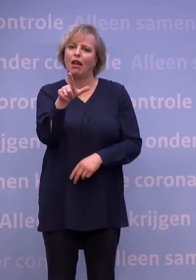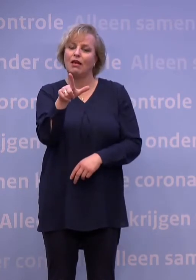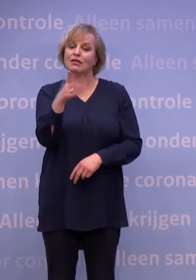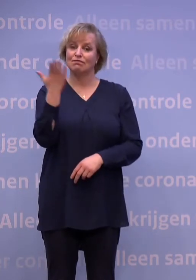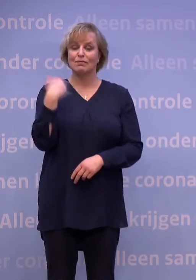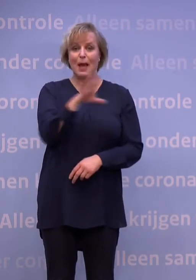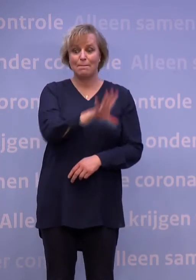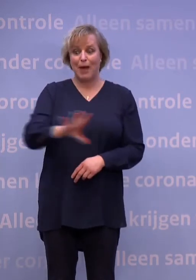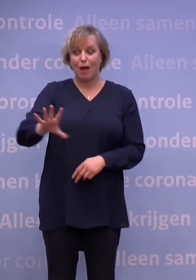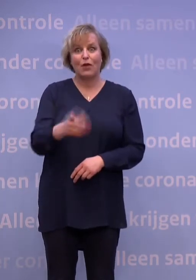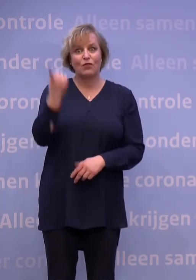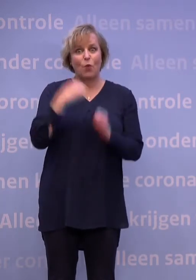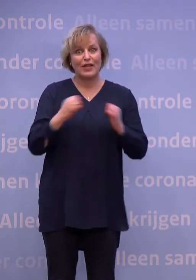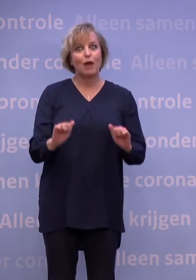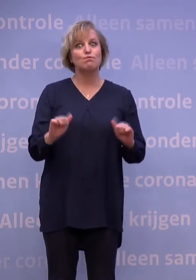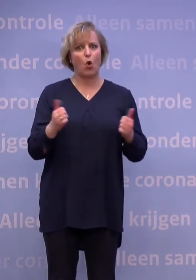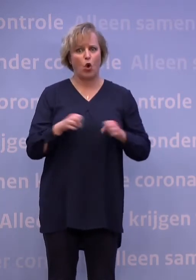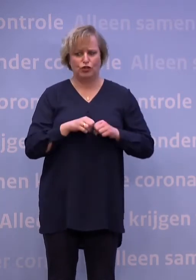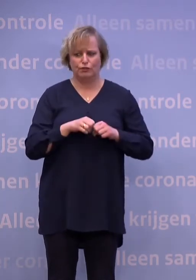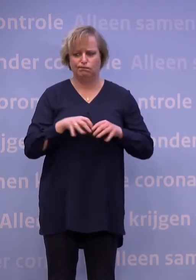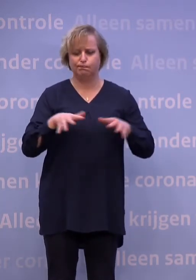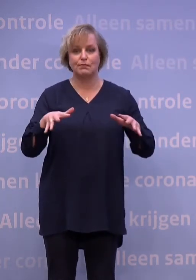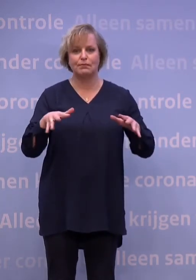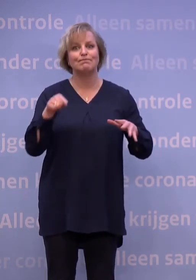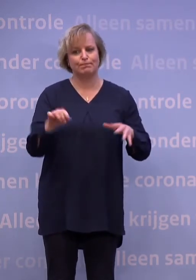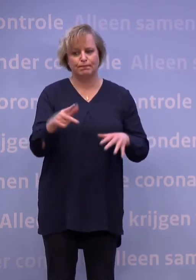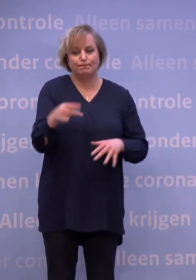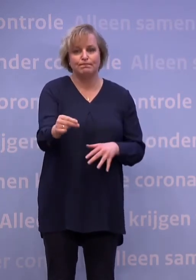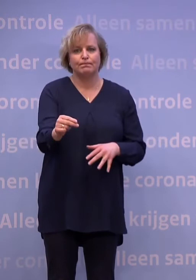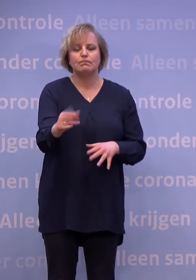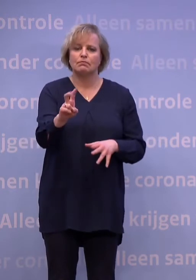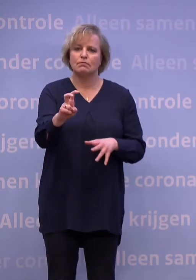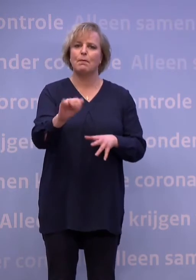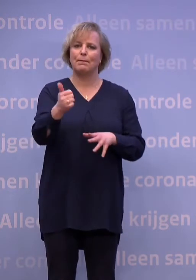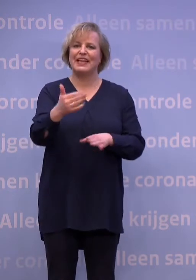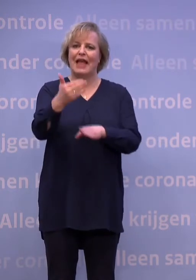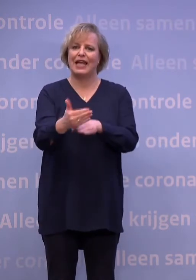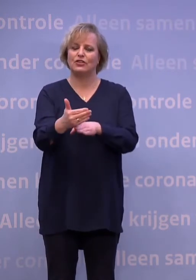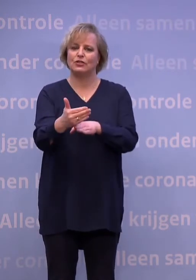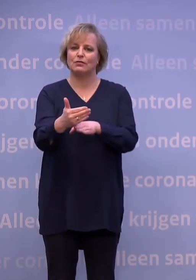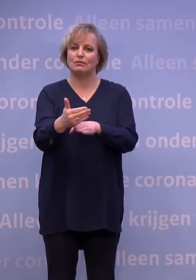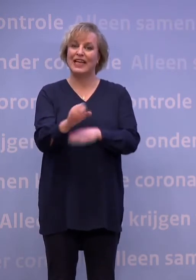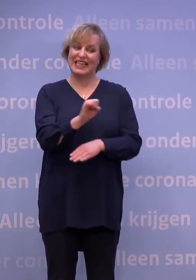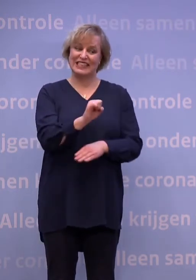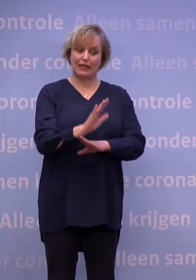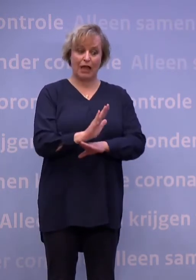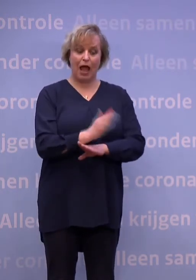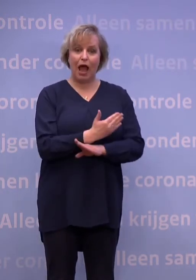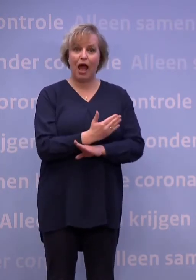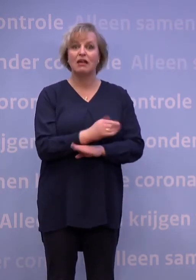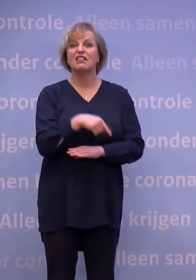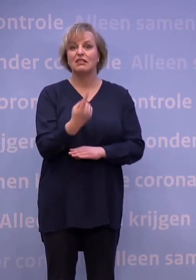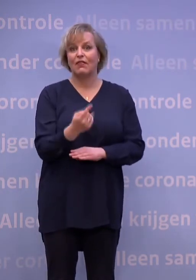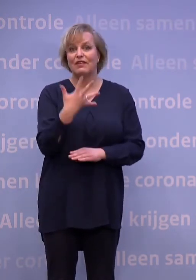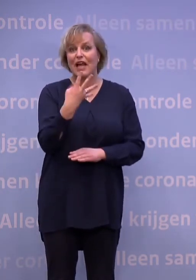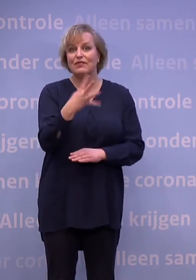voor het eerst om zich heen greep, begint ook het einde van de crisis. En naast Senna volgden nu bijna 45